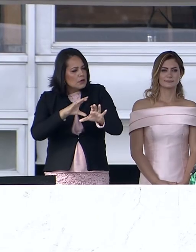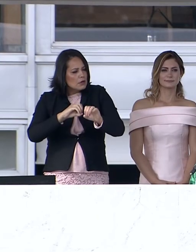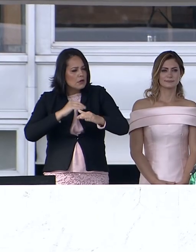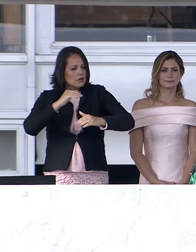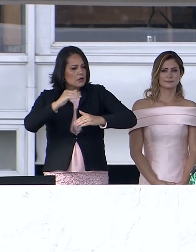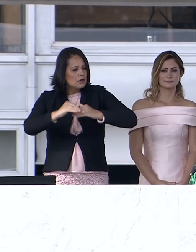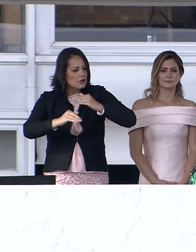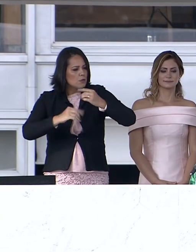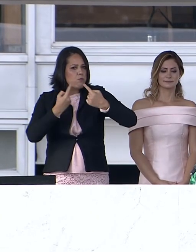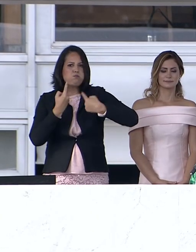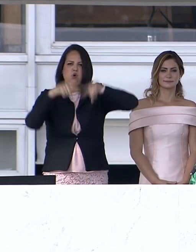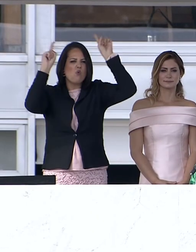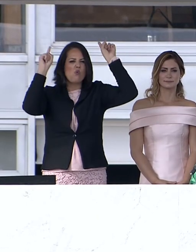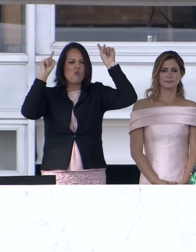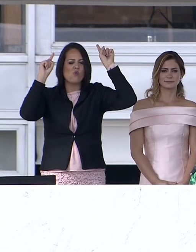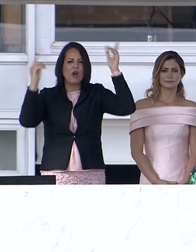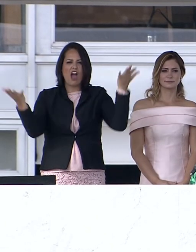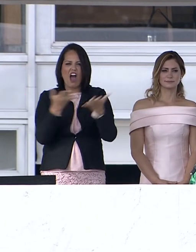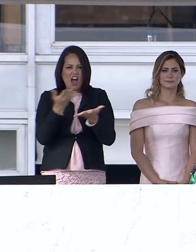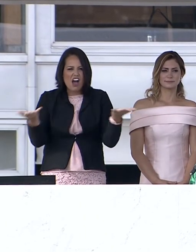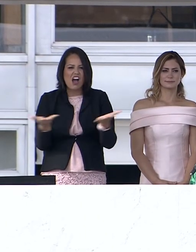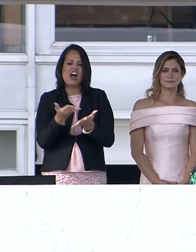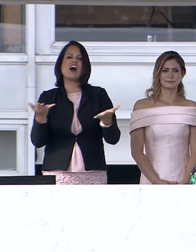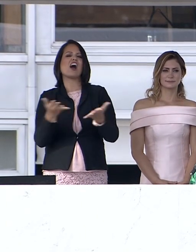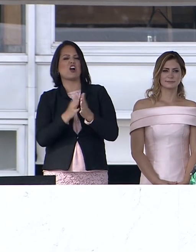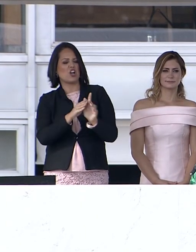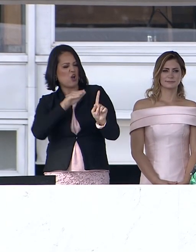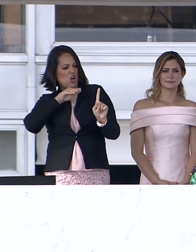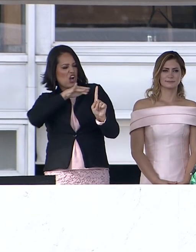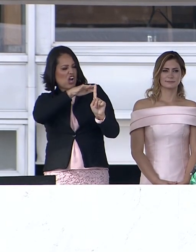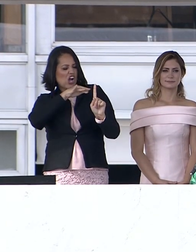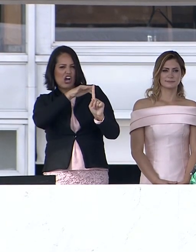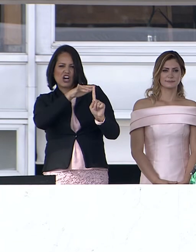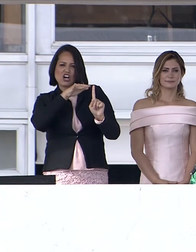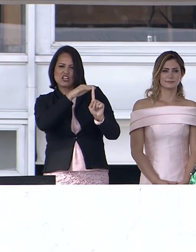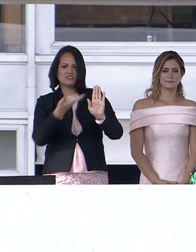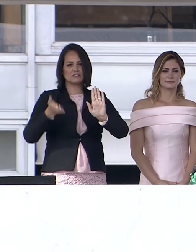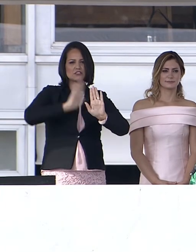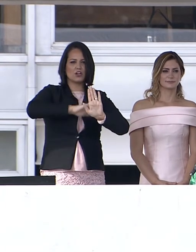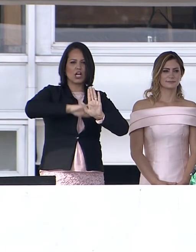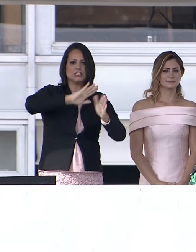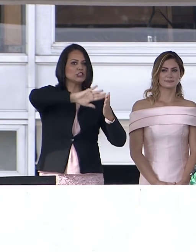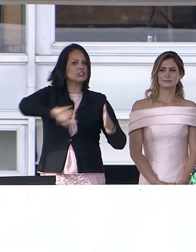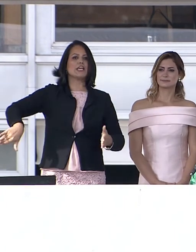Vamos retirar o viés ideológico de nossas relações internacionais.